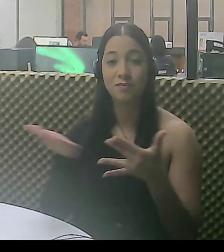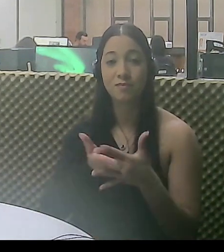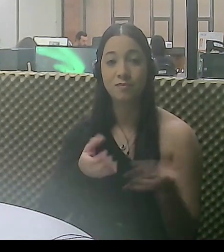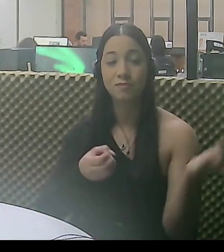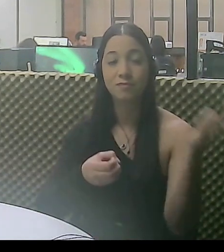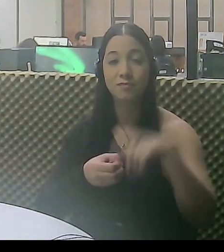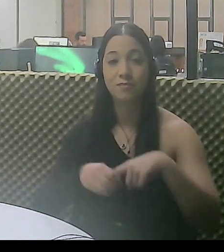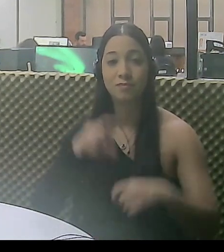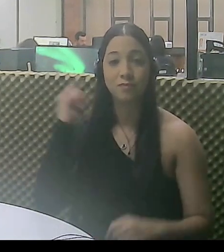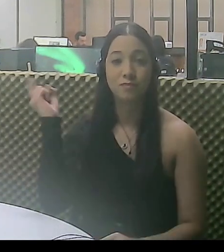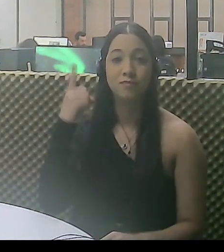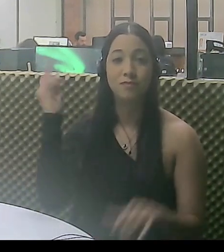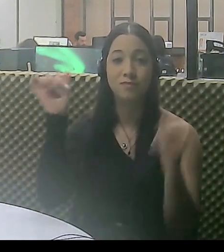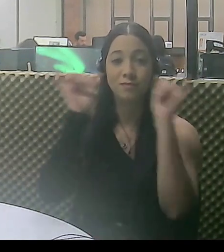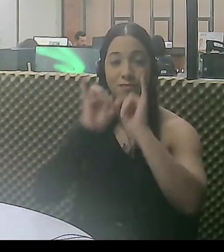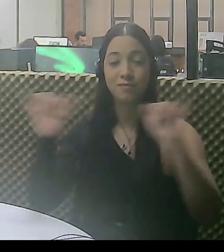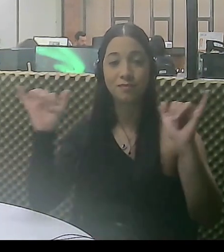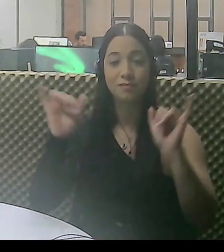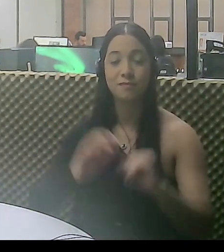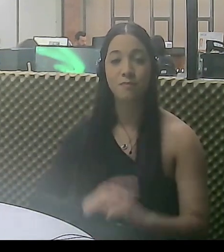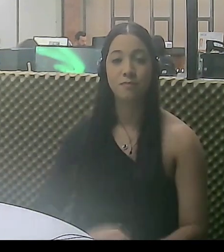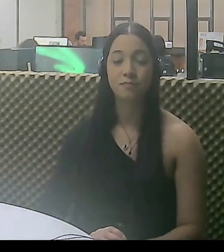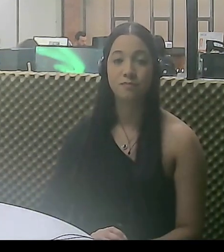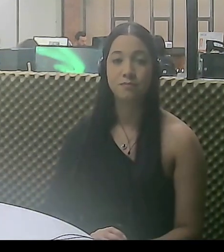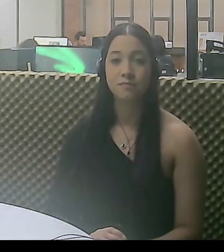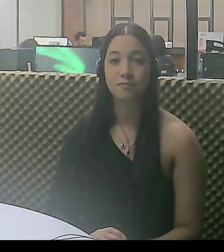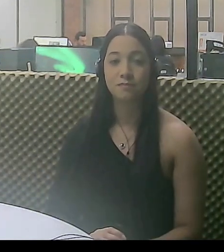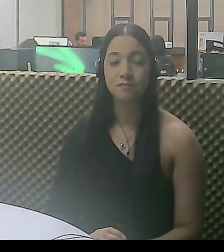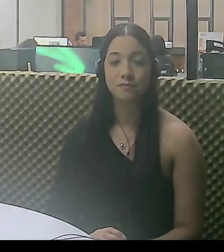rápido intervalo, já já voltamos com o Giro de Notícias.